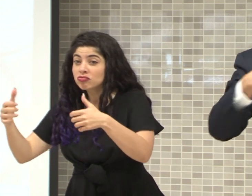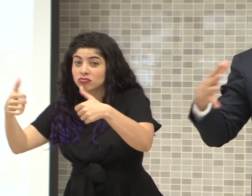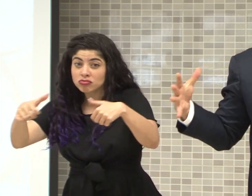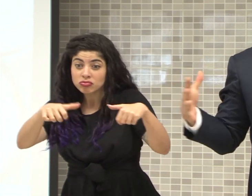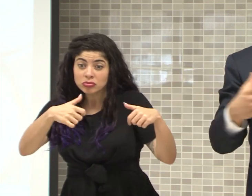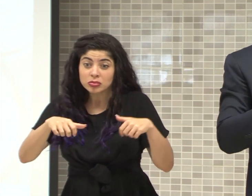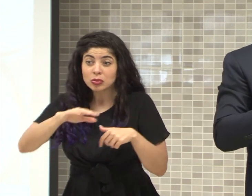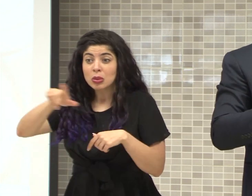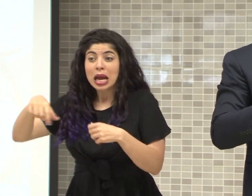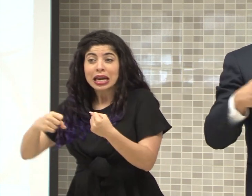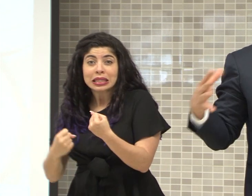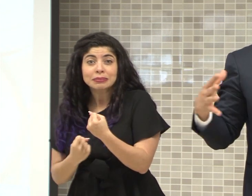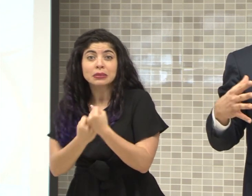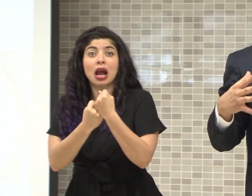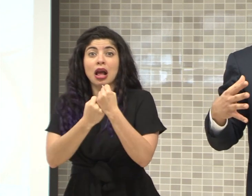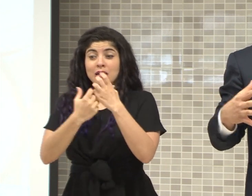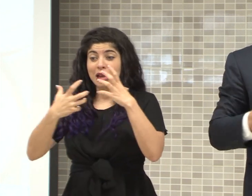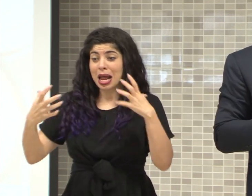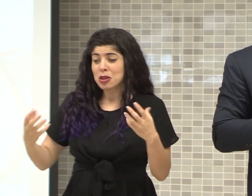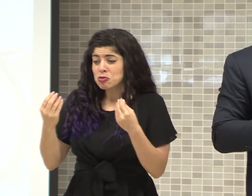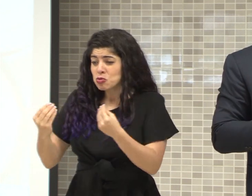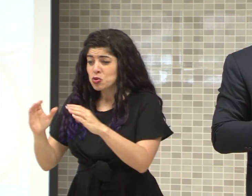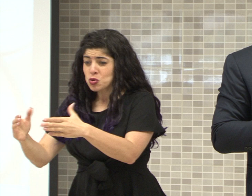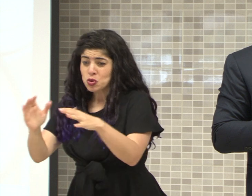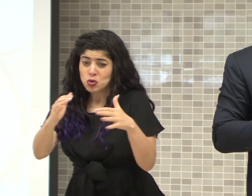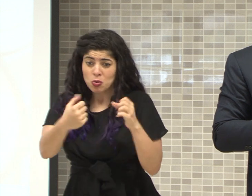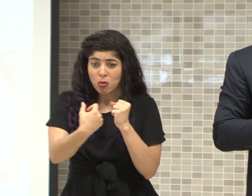respaldo muy amplio, de tantos sectores,